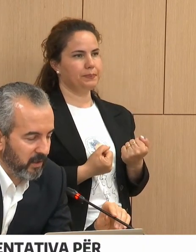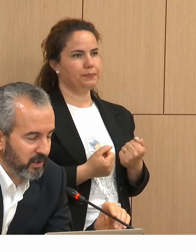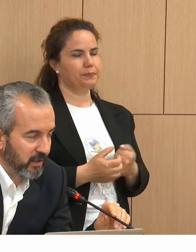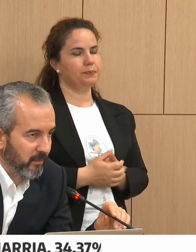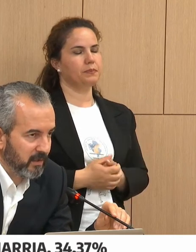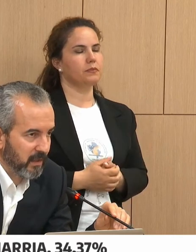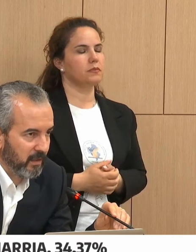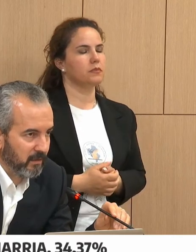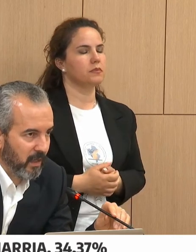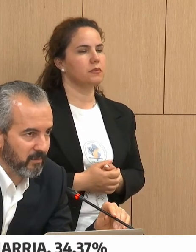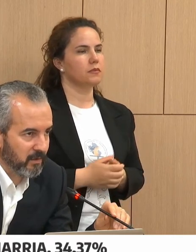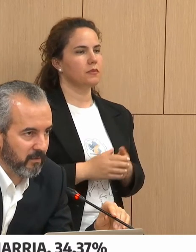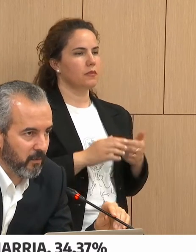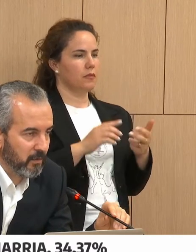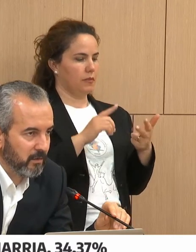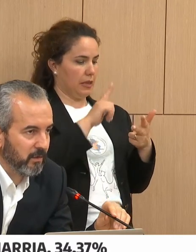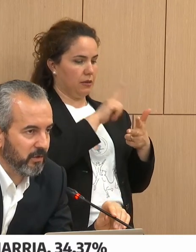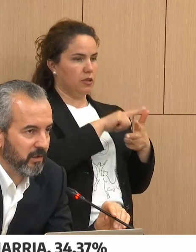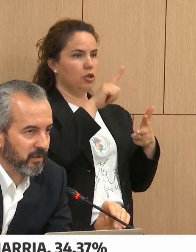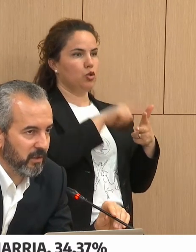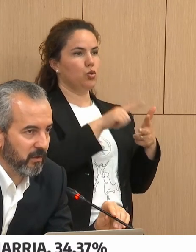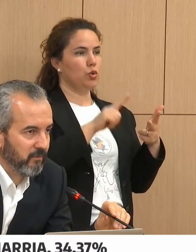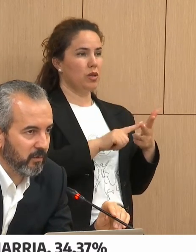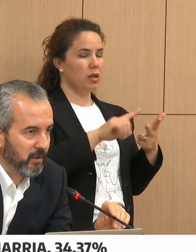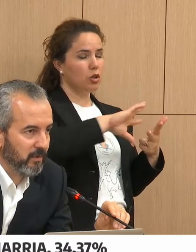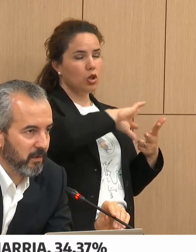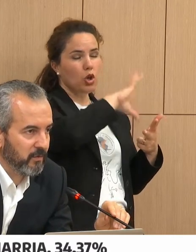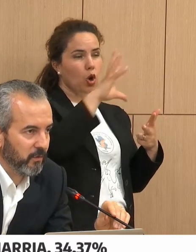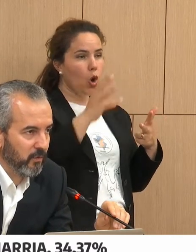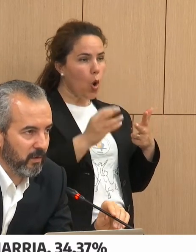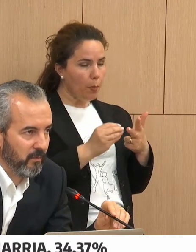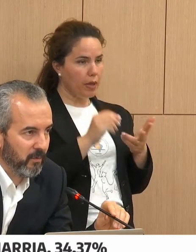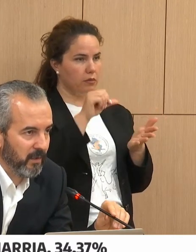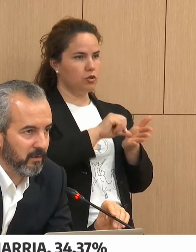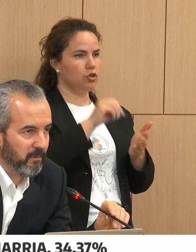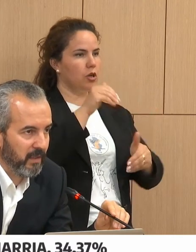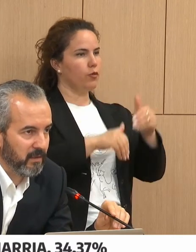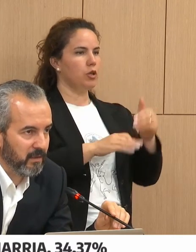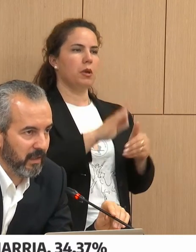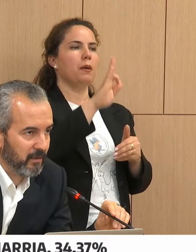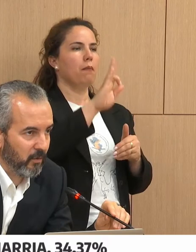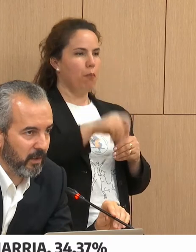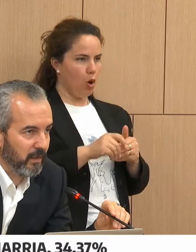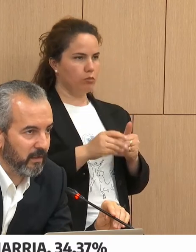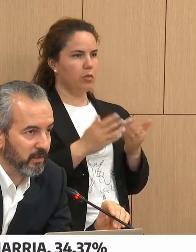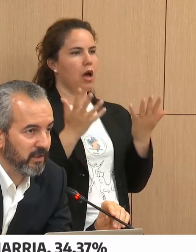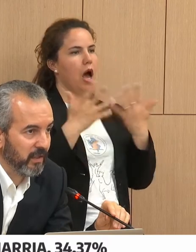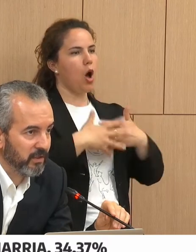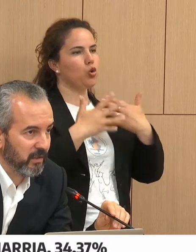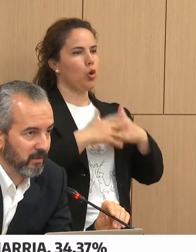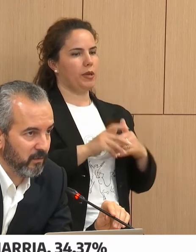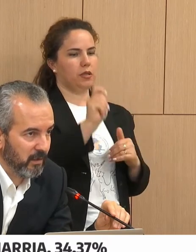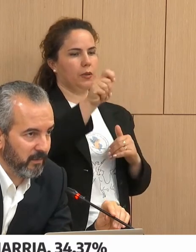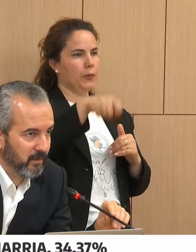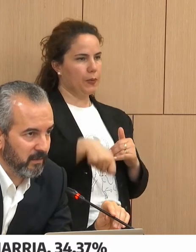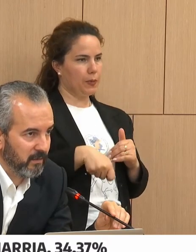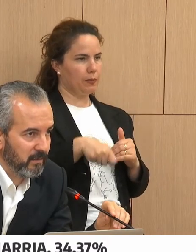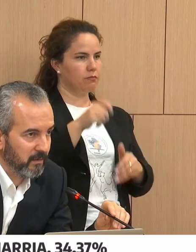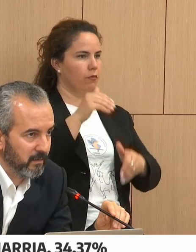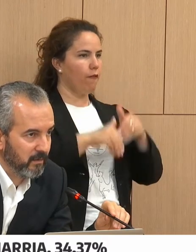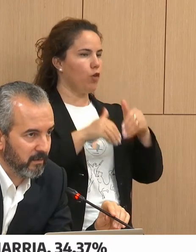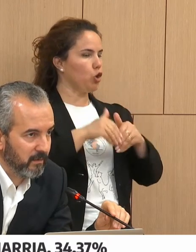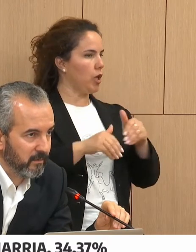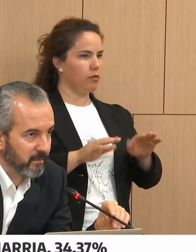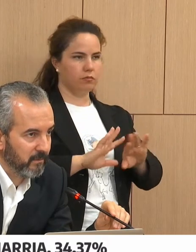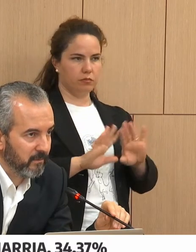Në bashkitë Elbasanit, kamësës dhe vorës, në të gjitha qëndrat e votimit është votuar në përmjet paisjes elektronike, në të gjitha qëndrat e votimit.